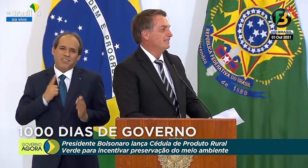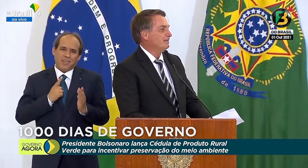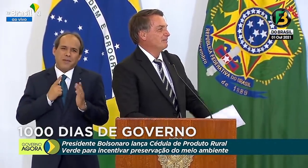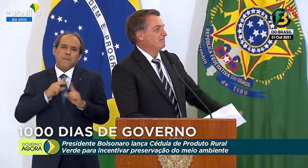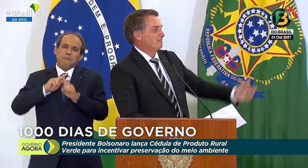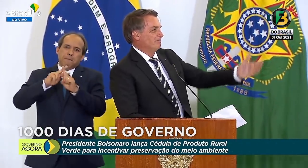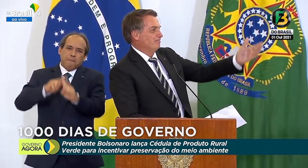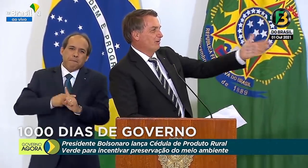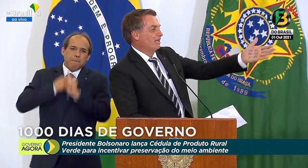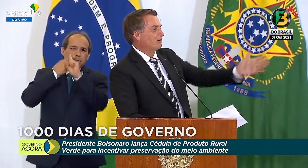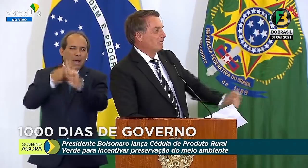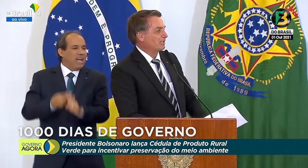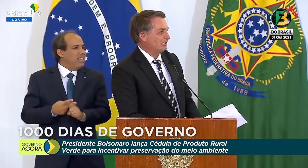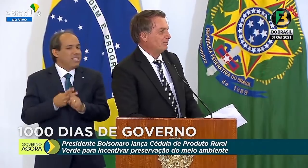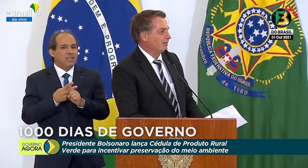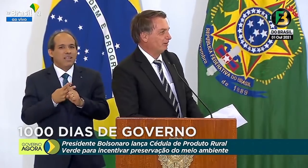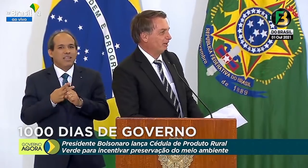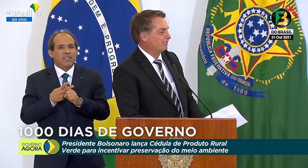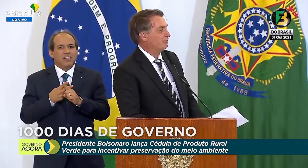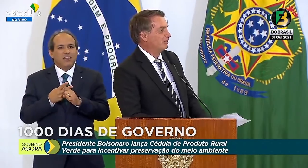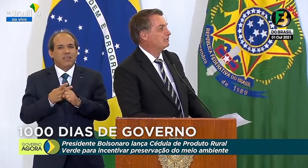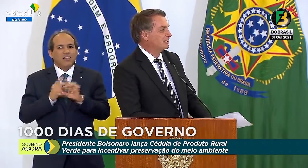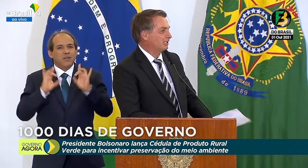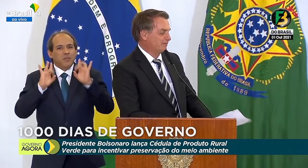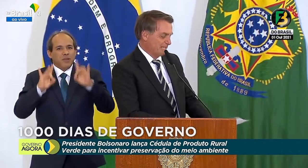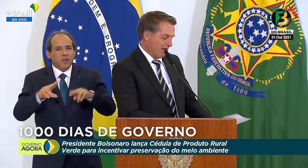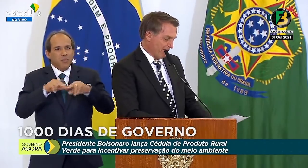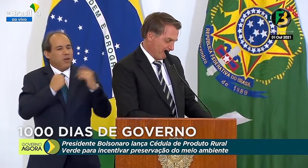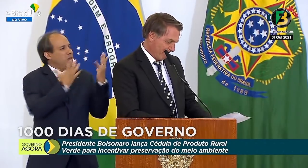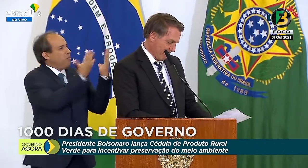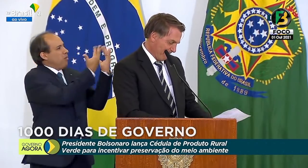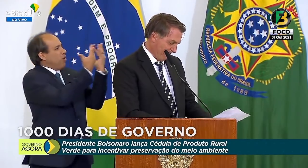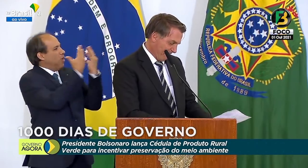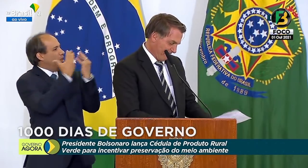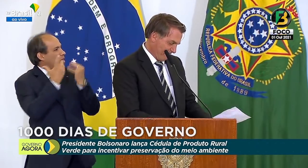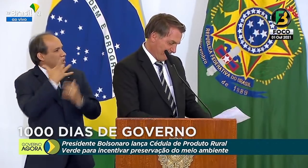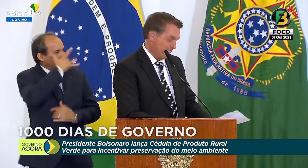por essa população maravilhosa do nosso Distrito Federal.